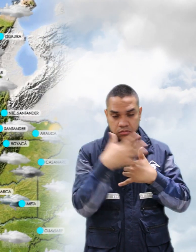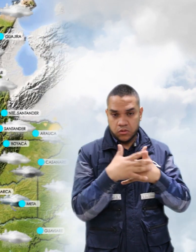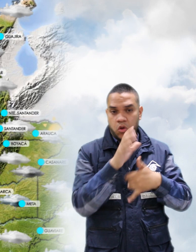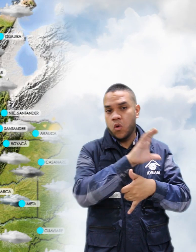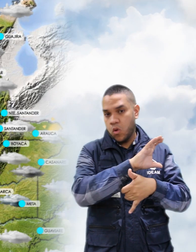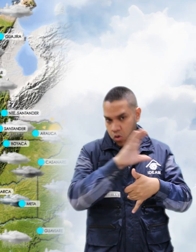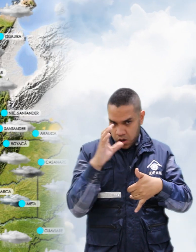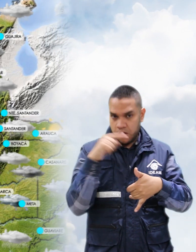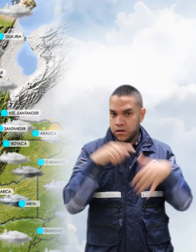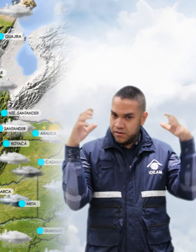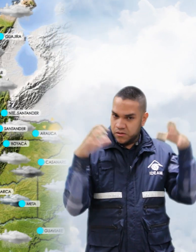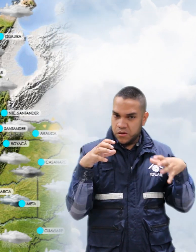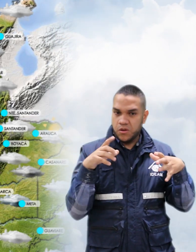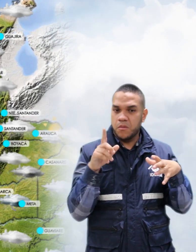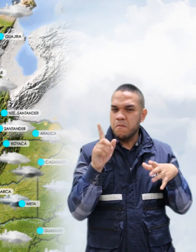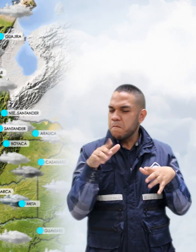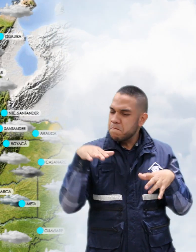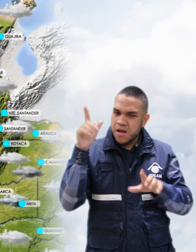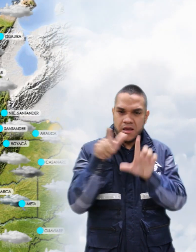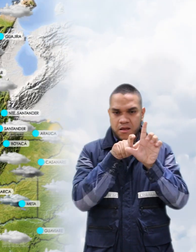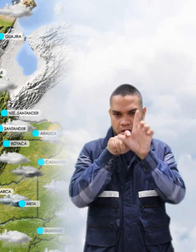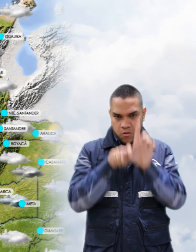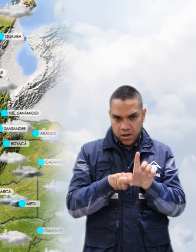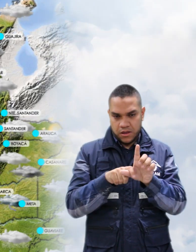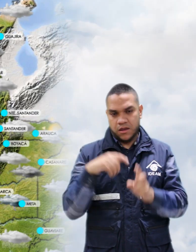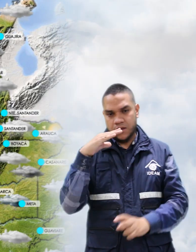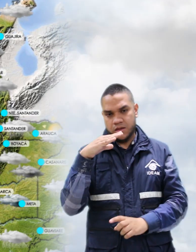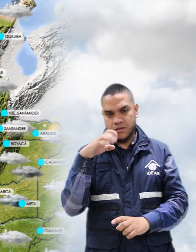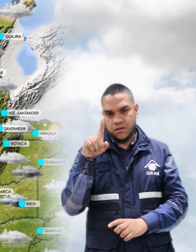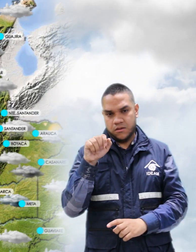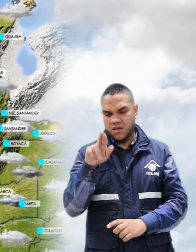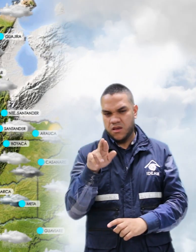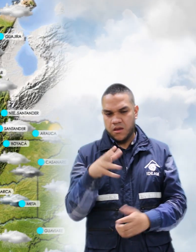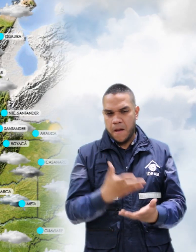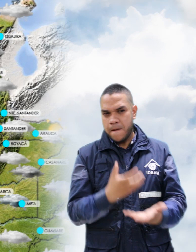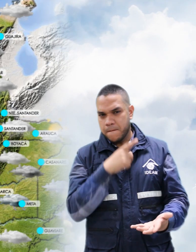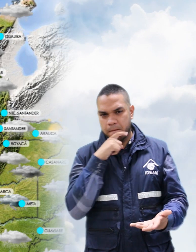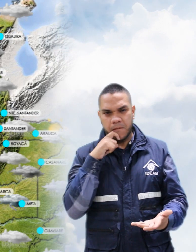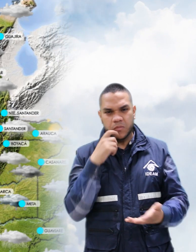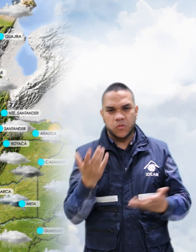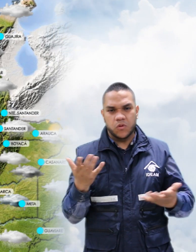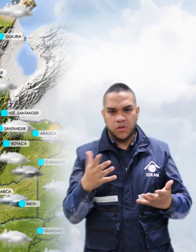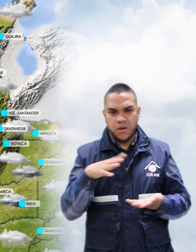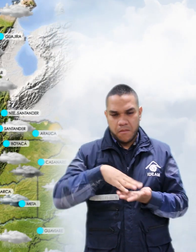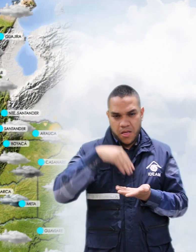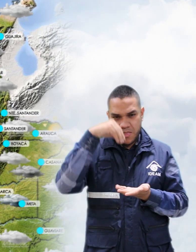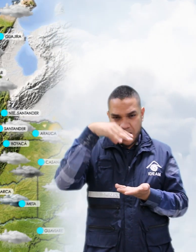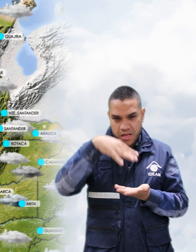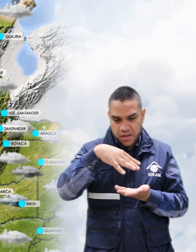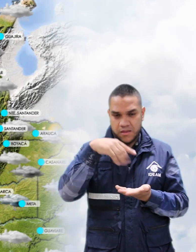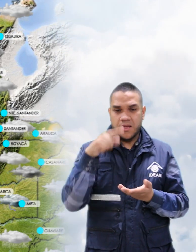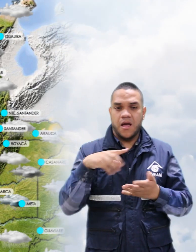Caribe, especialmente en La Guajira y Cesar, condiciones secas en sectores del norte de Magdalena, Atlántico y Córdoba.